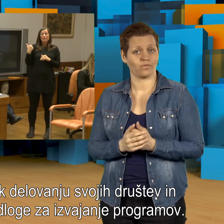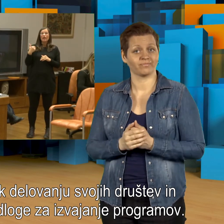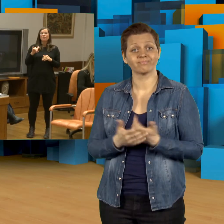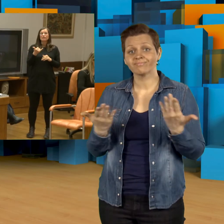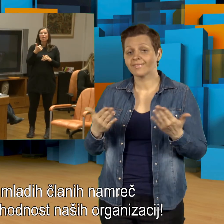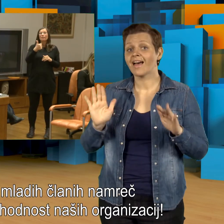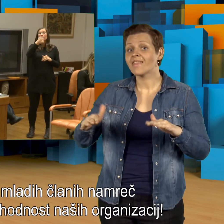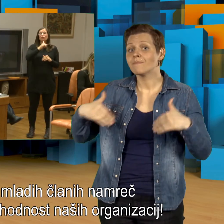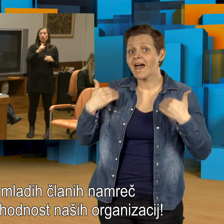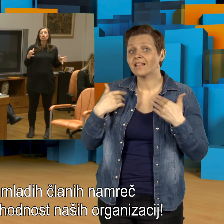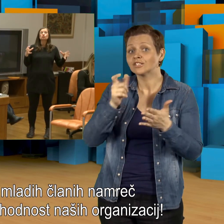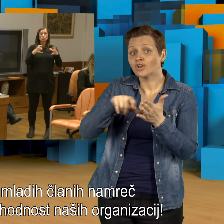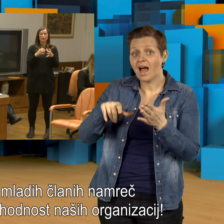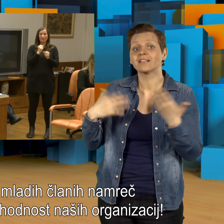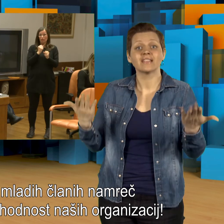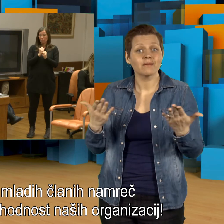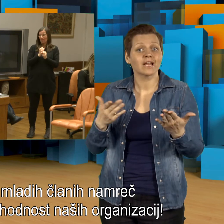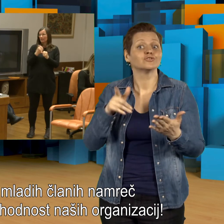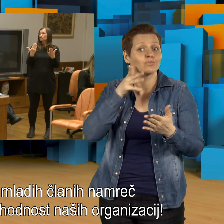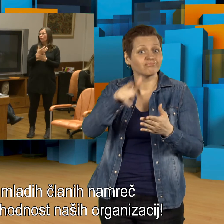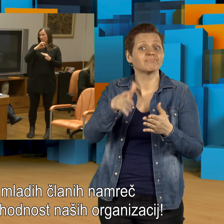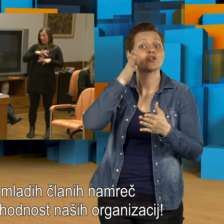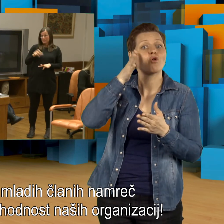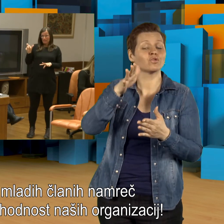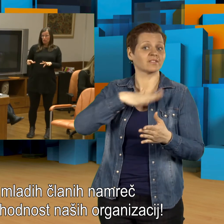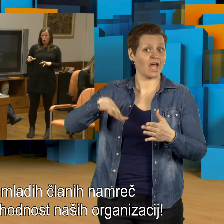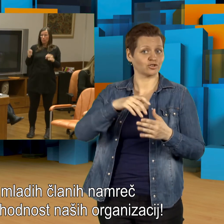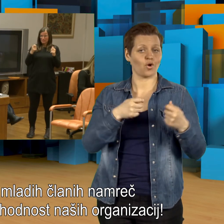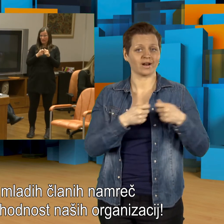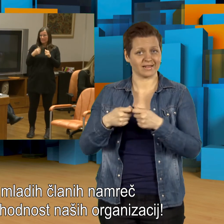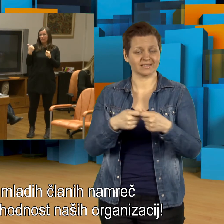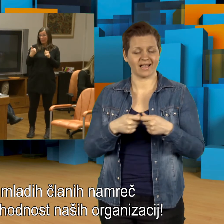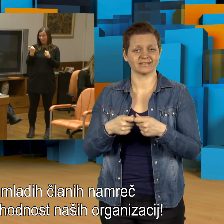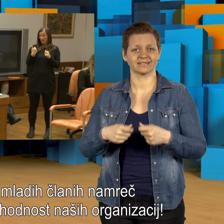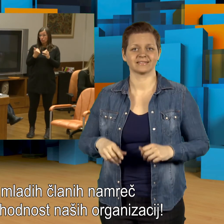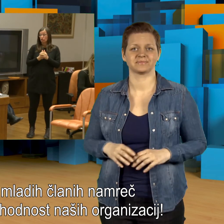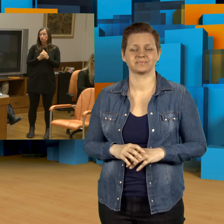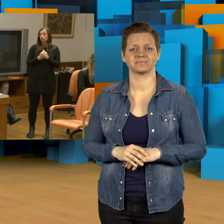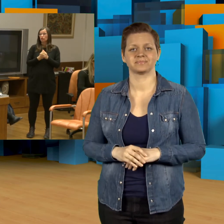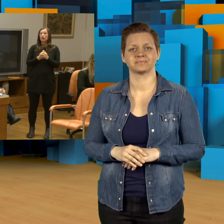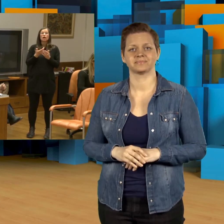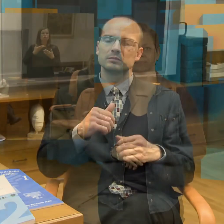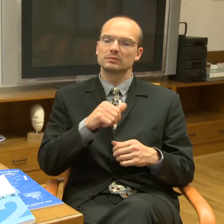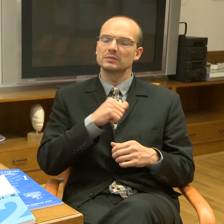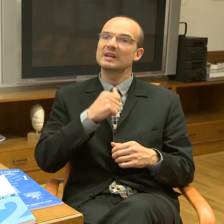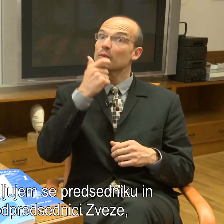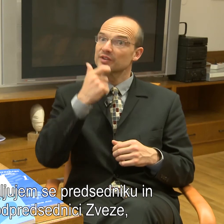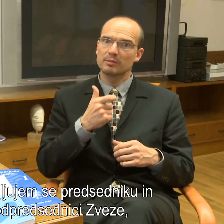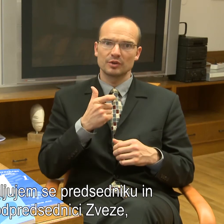Na mladih članih nam reč sloni prihodnost naših organizacij. Samo osebno